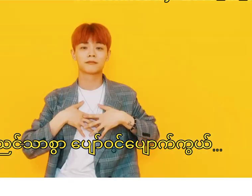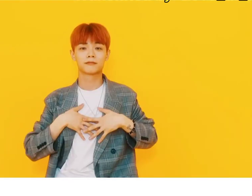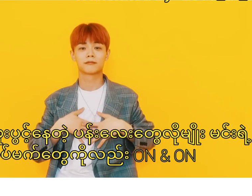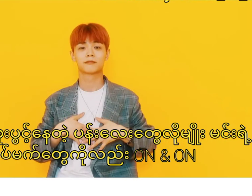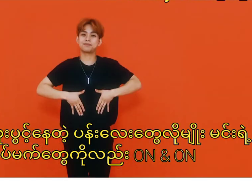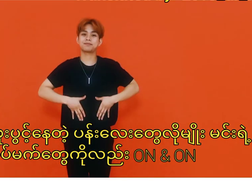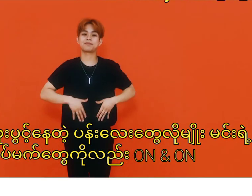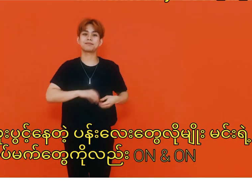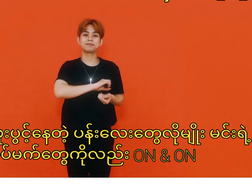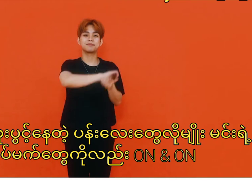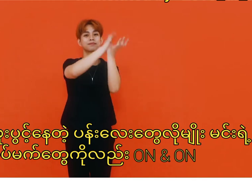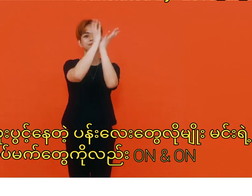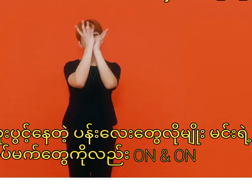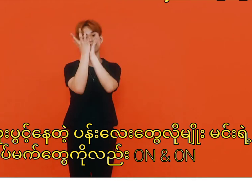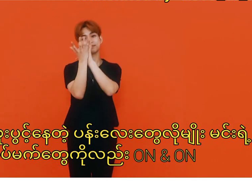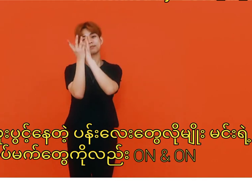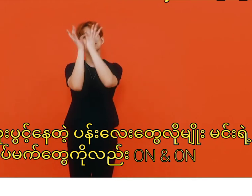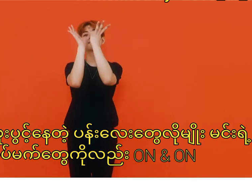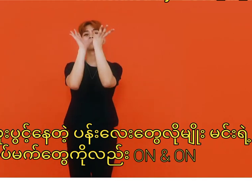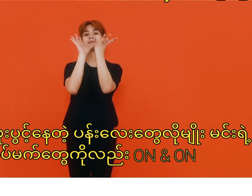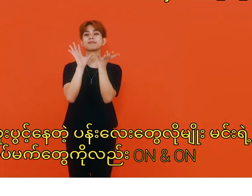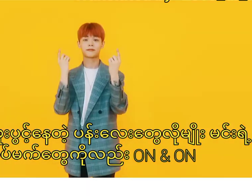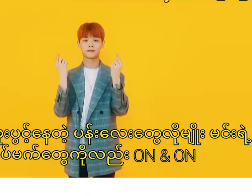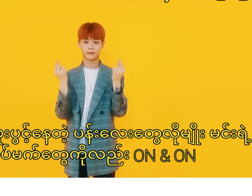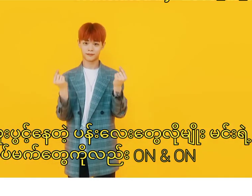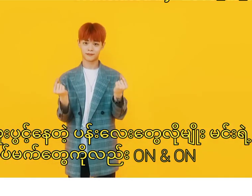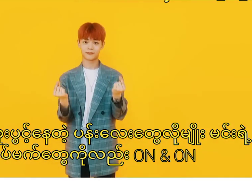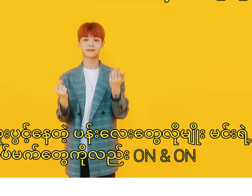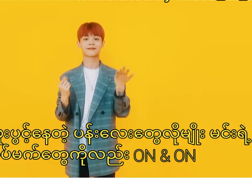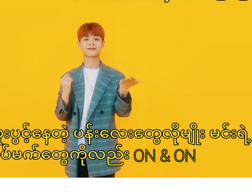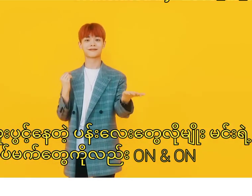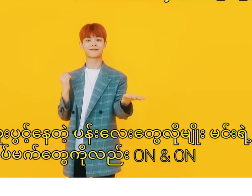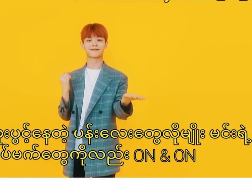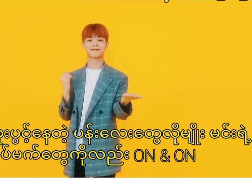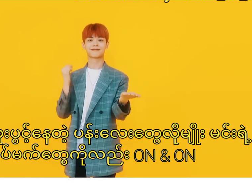기지개 피대 두 팔 벌린 꽃들처럼 그대 꿈